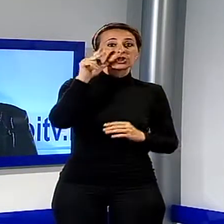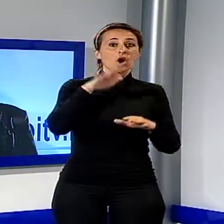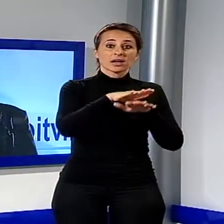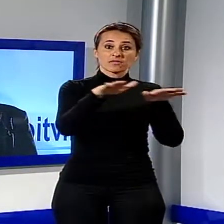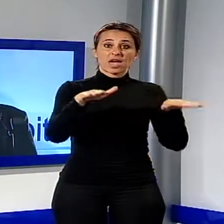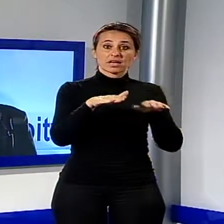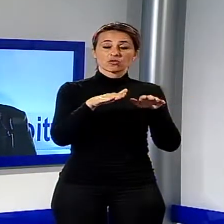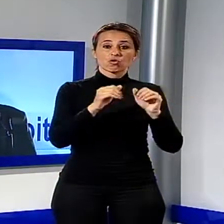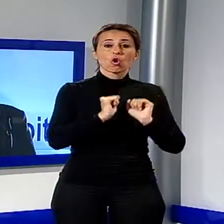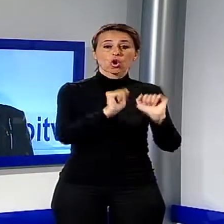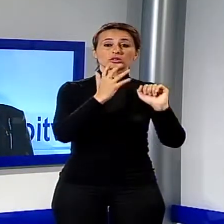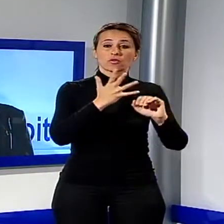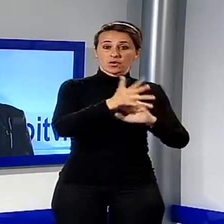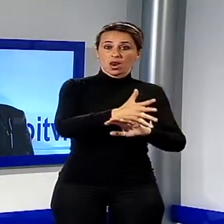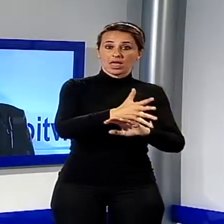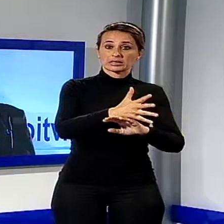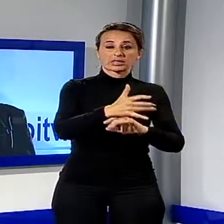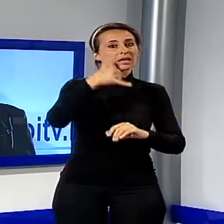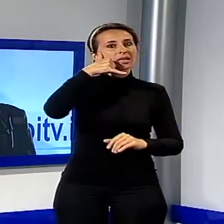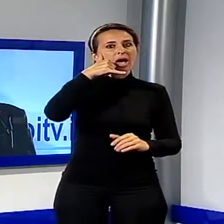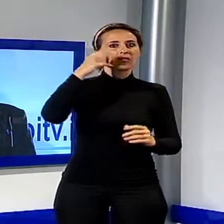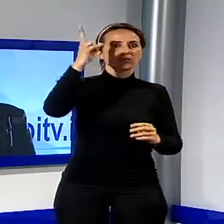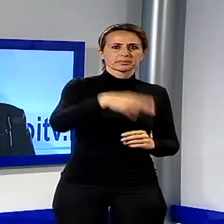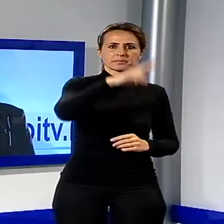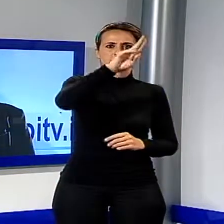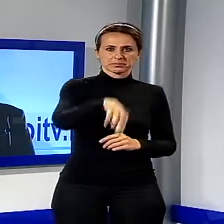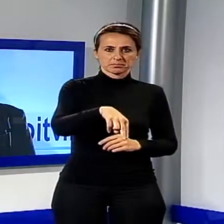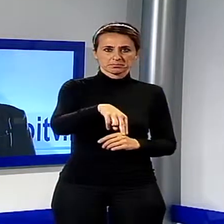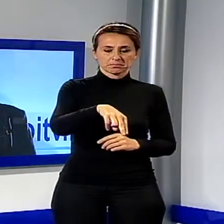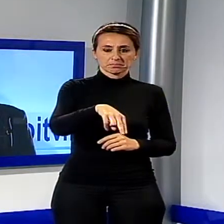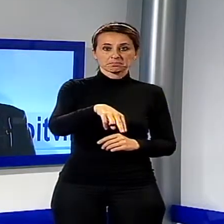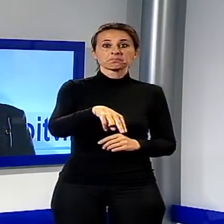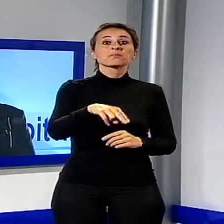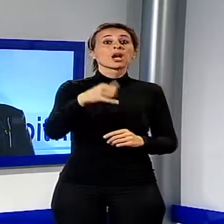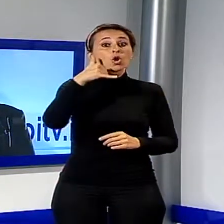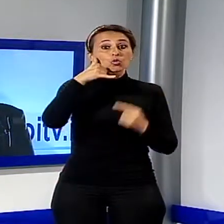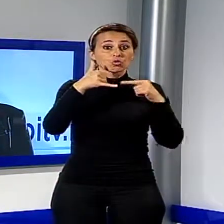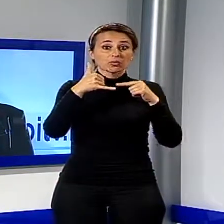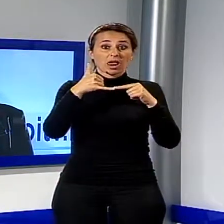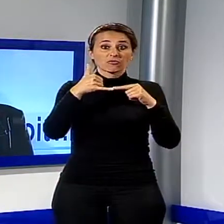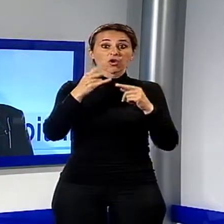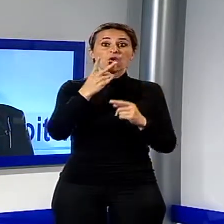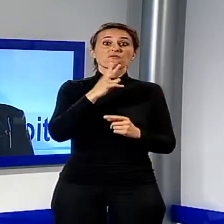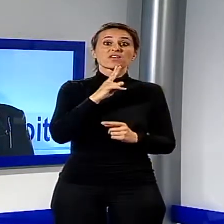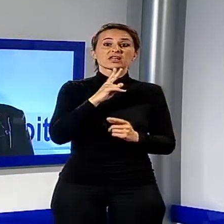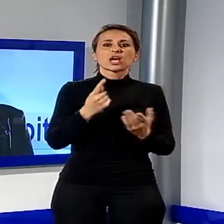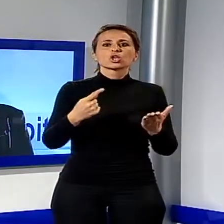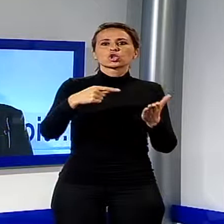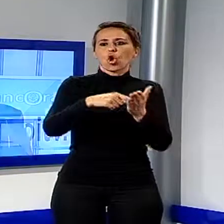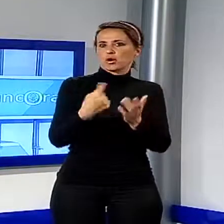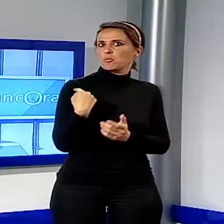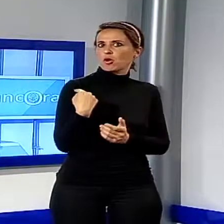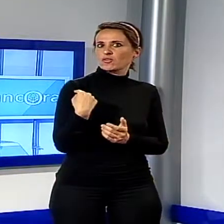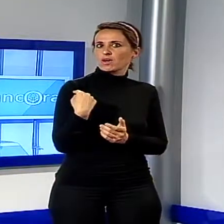attivato nel 2001. Questo numero verde è stato ripristinato soltanto pochi giorni fa e grazie a finanziatori